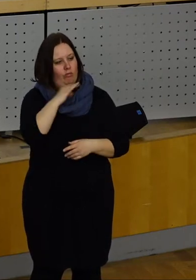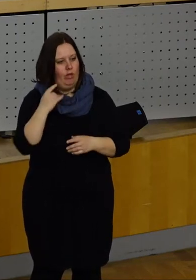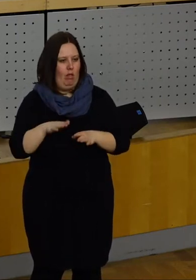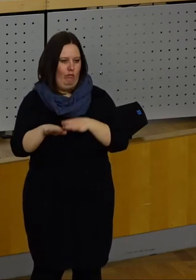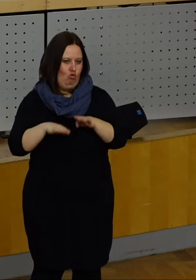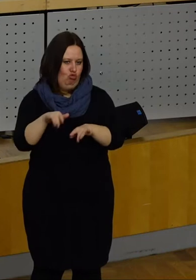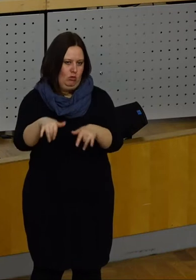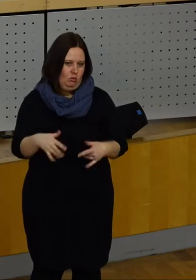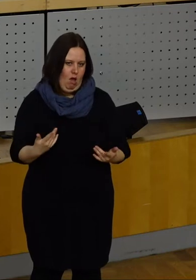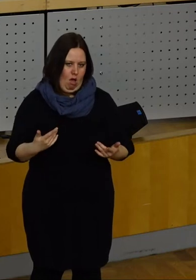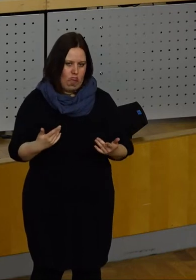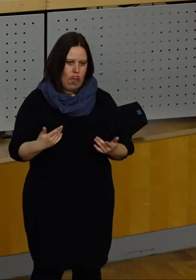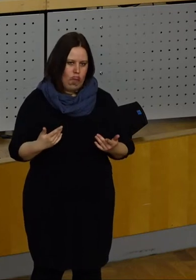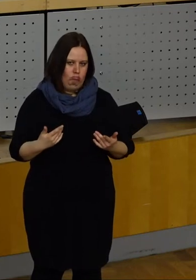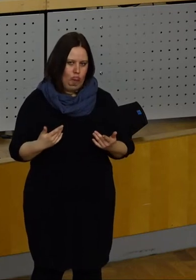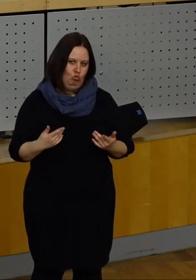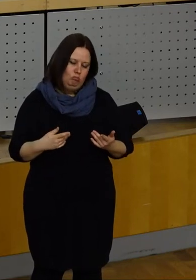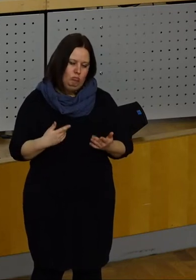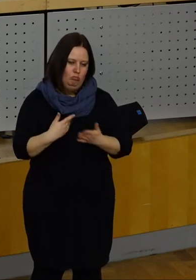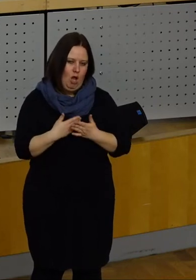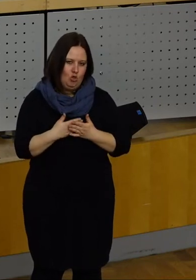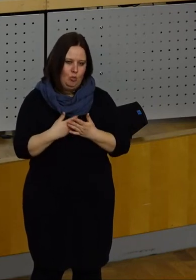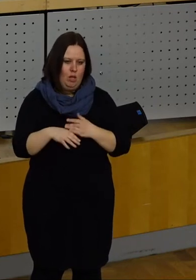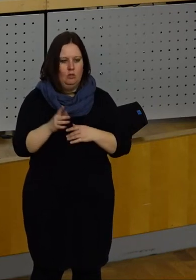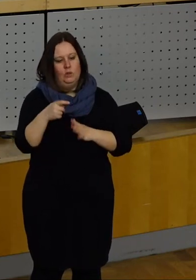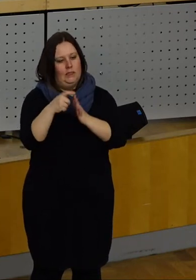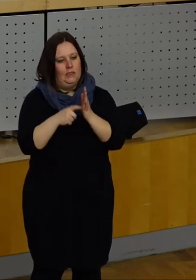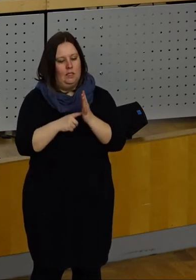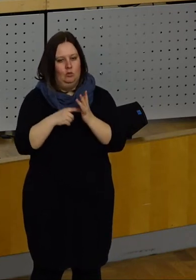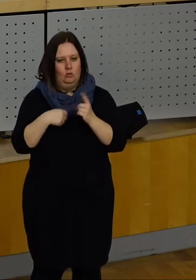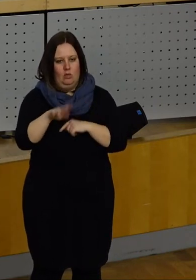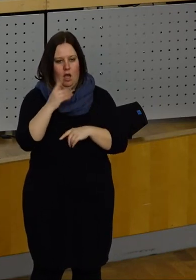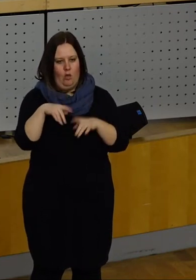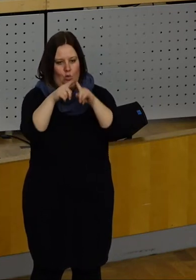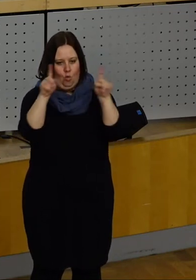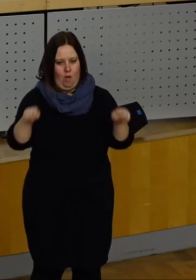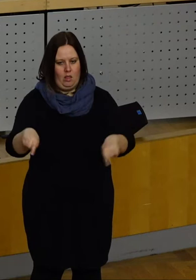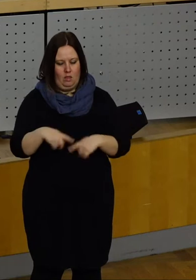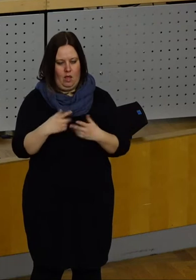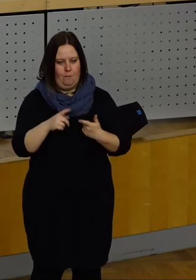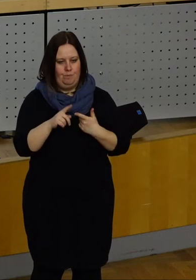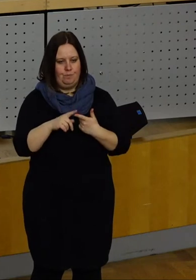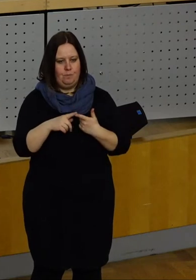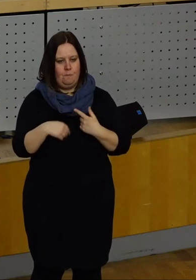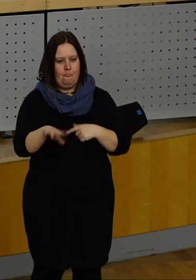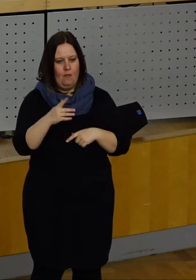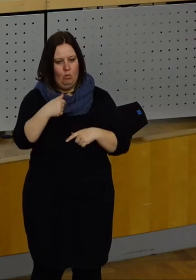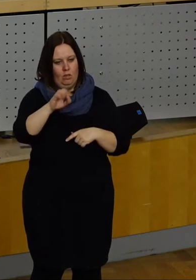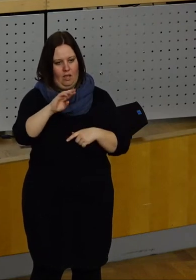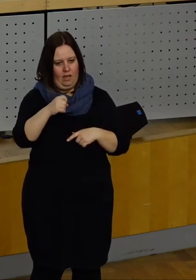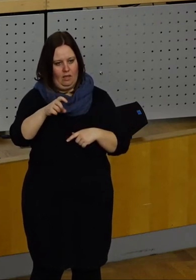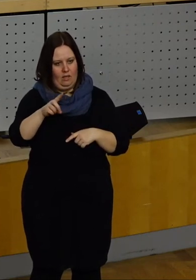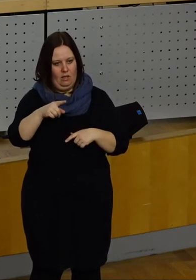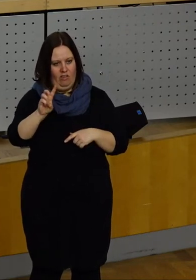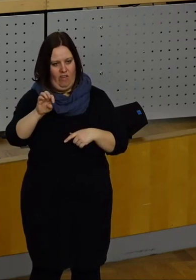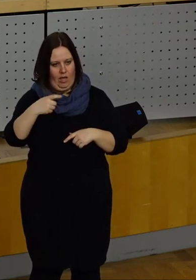Fortschritte gemacht in den letzten Jahren, unter anderem durch die Digitalisierung vieler Dokumente, der Einführung der Track-Weck-App oder auch